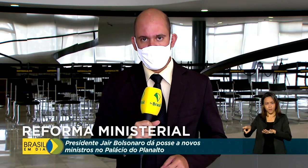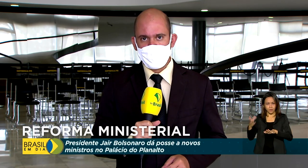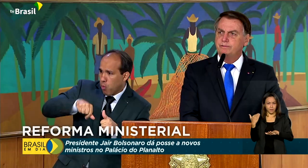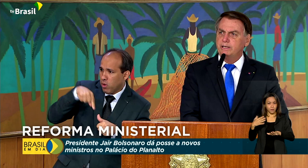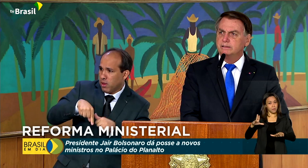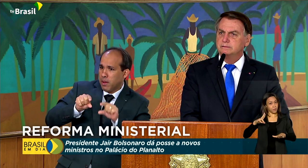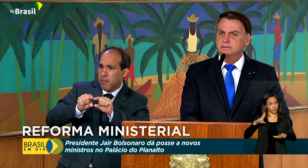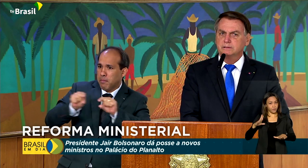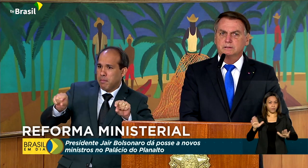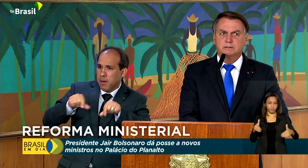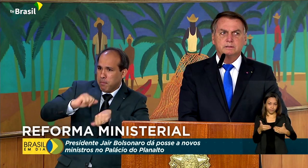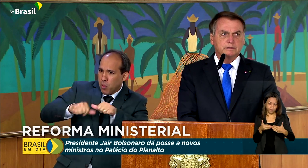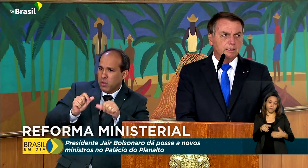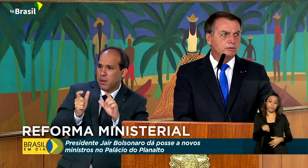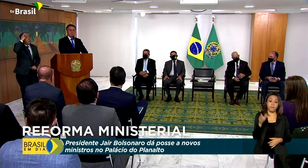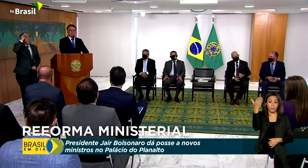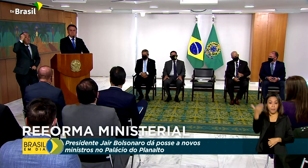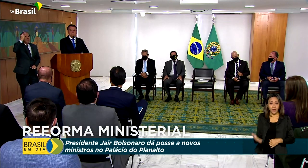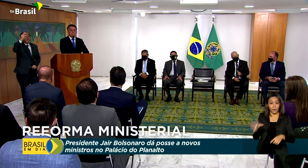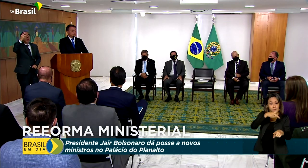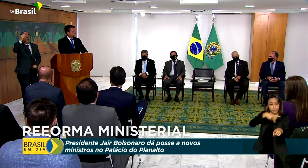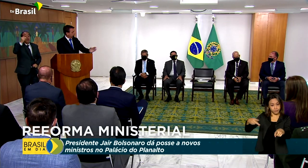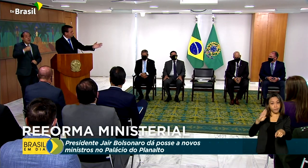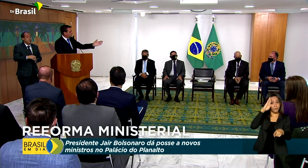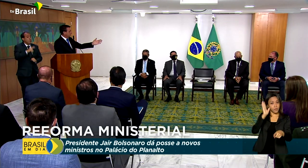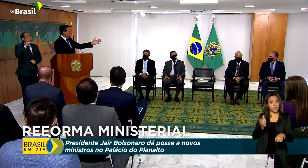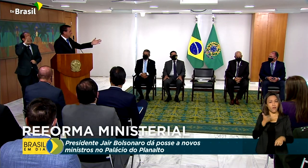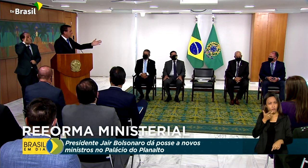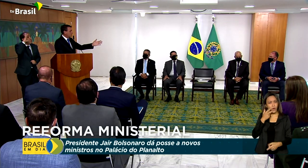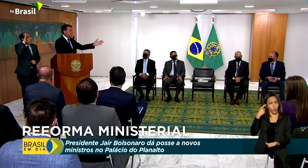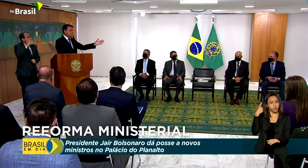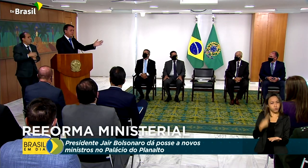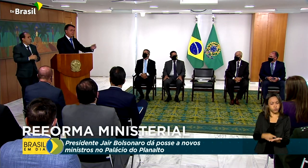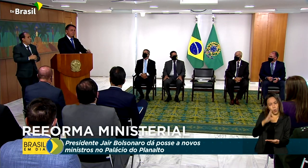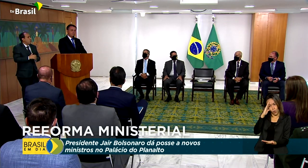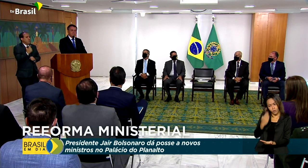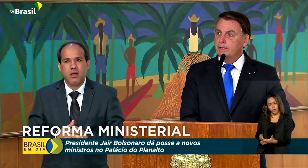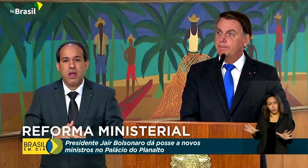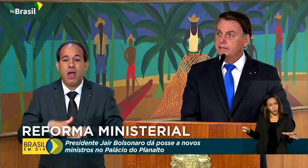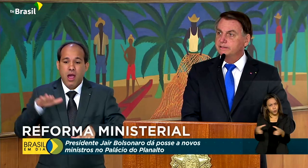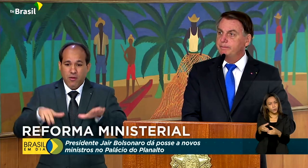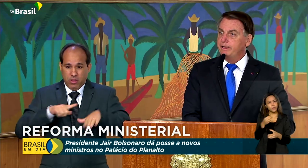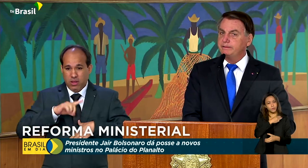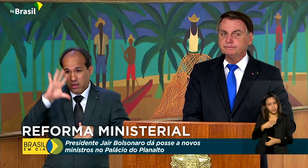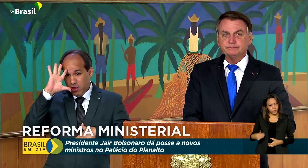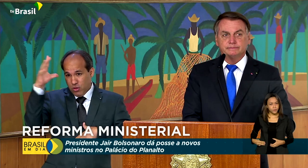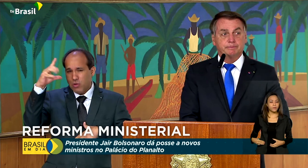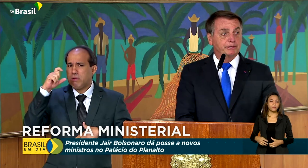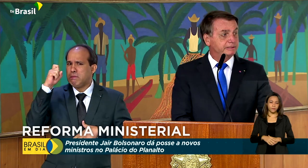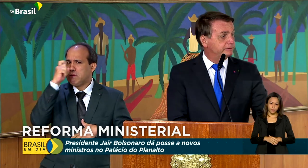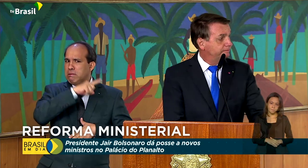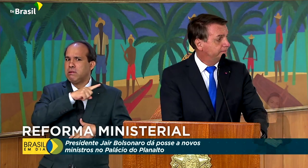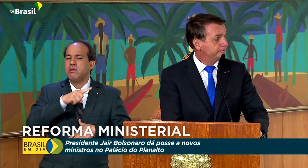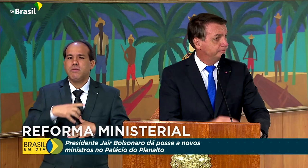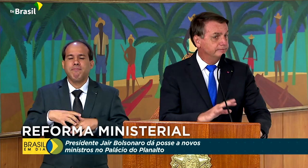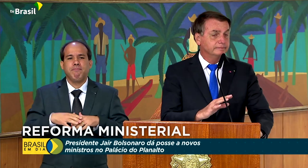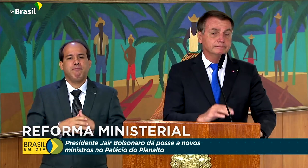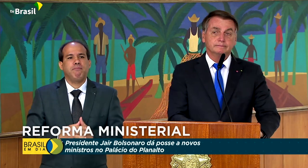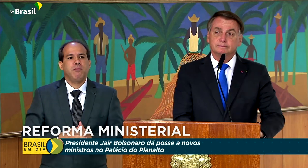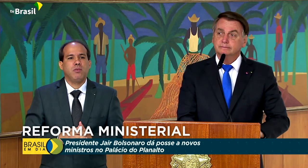reservada. O presidente Jair Bolsonaro reafirmou a confiança na equipe de ministros. Aprendi também, depois